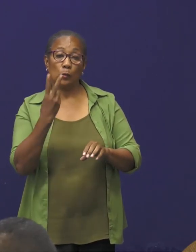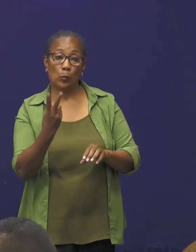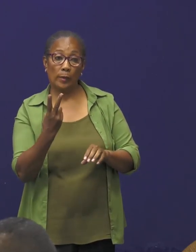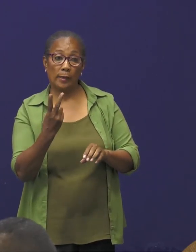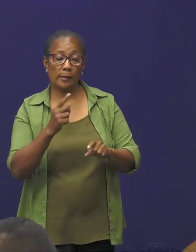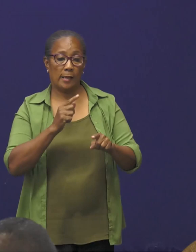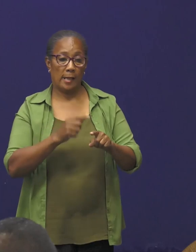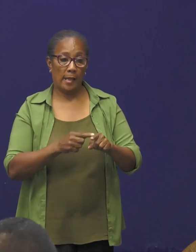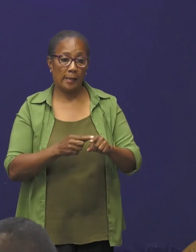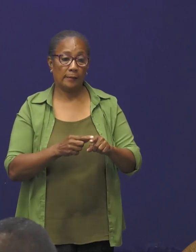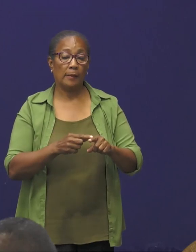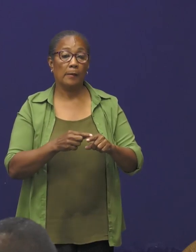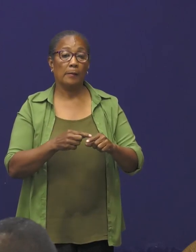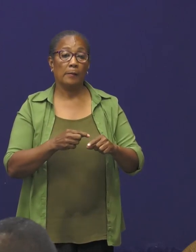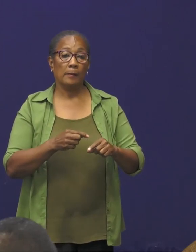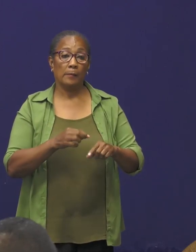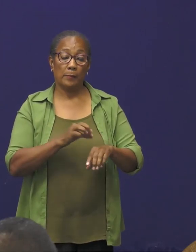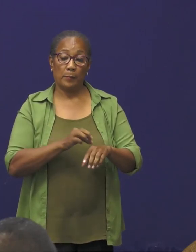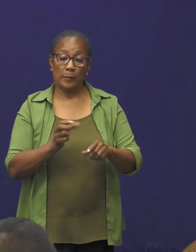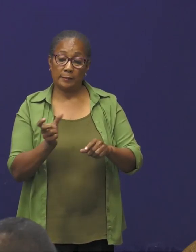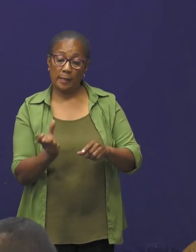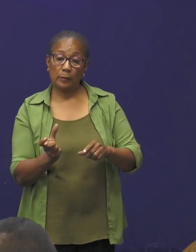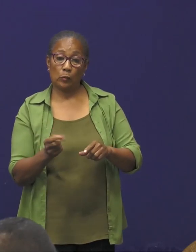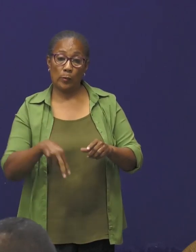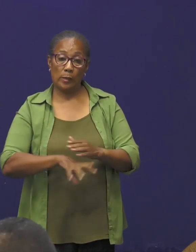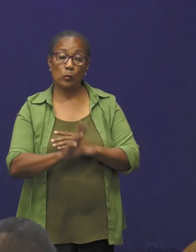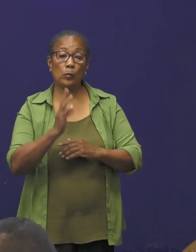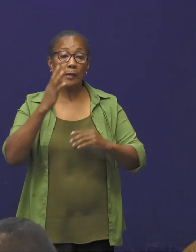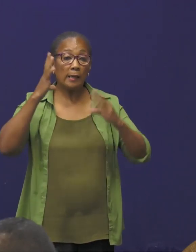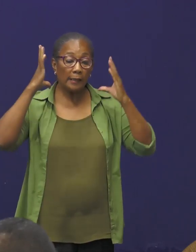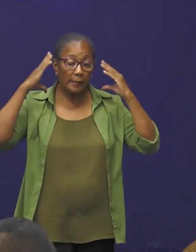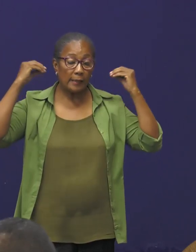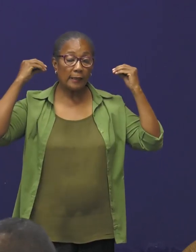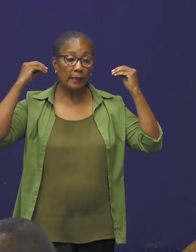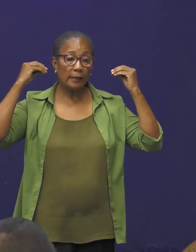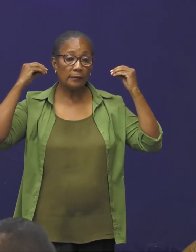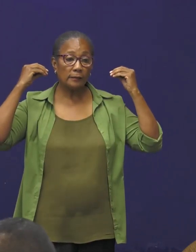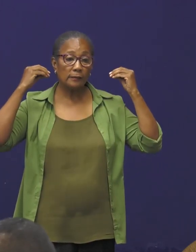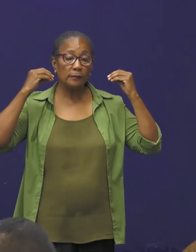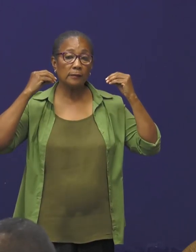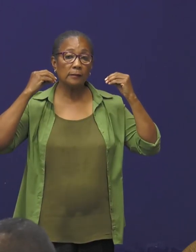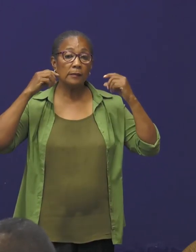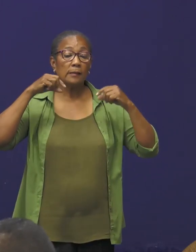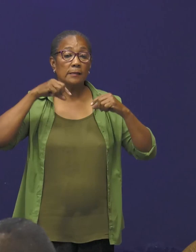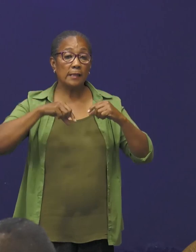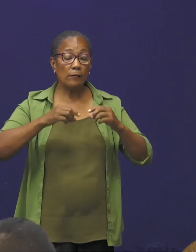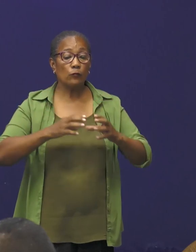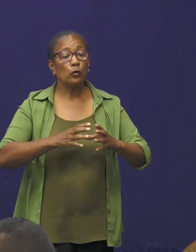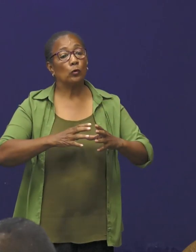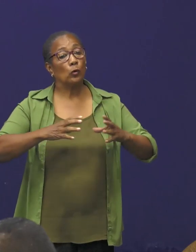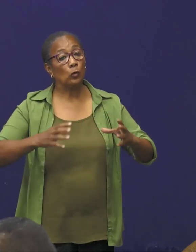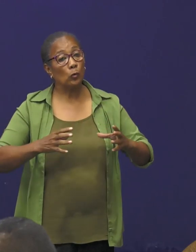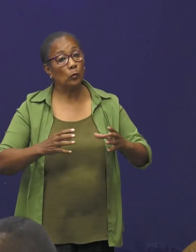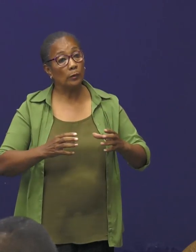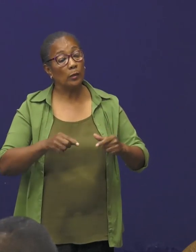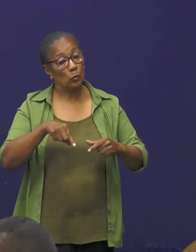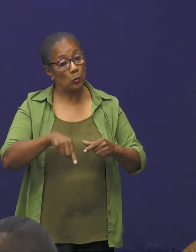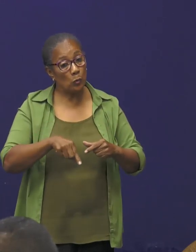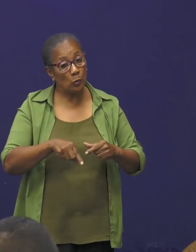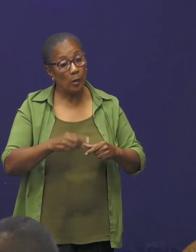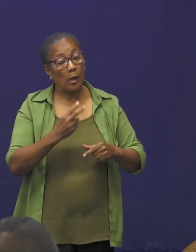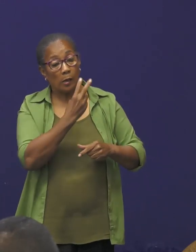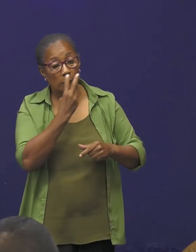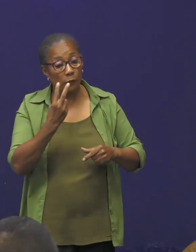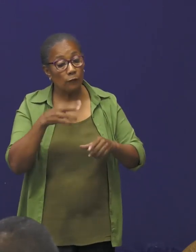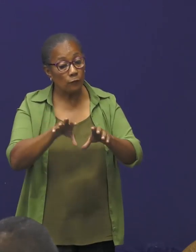patiënt van Nederland, die in Nederland momenteel is, zijn voor een groot deel al opgespoord